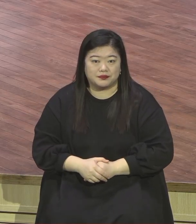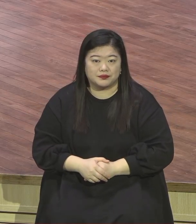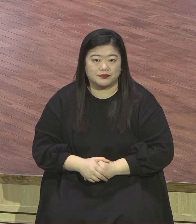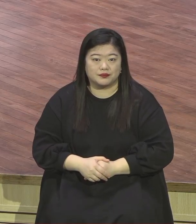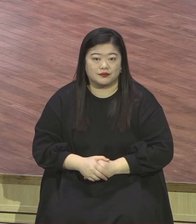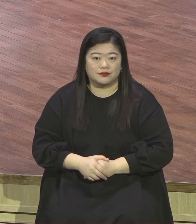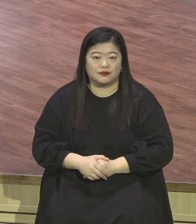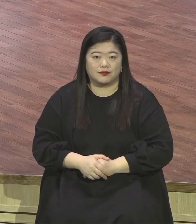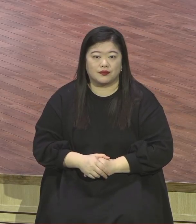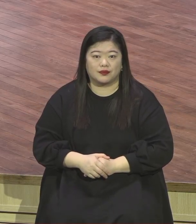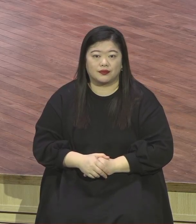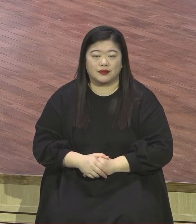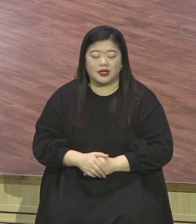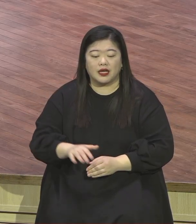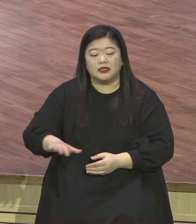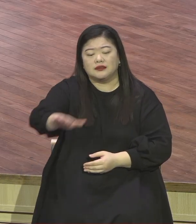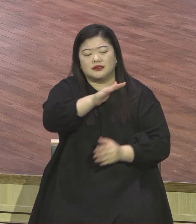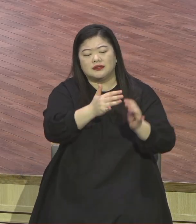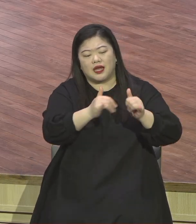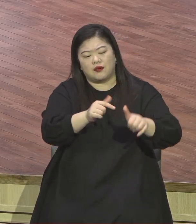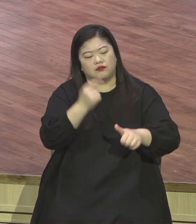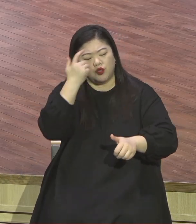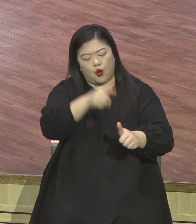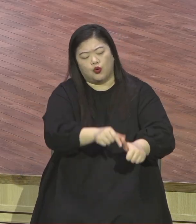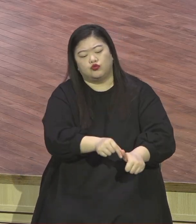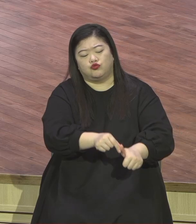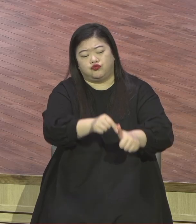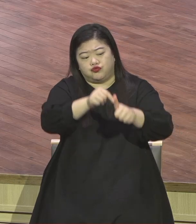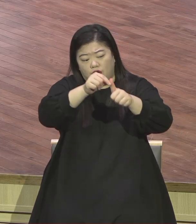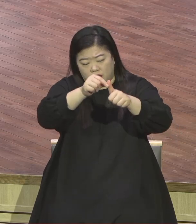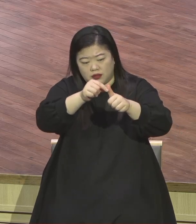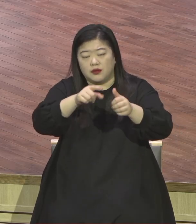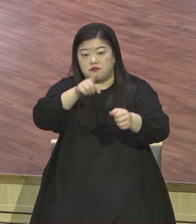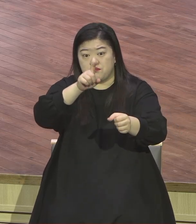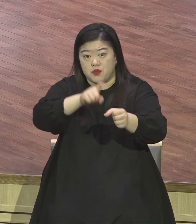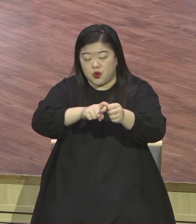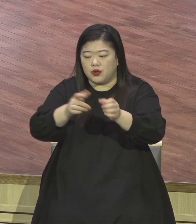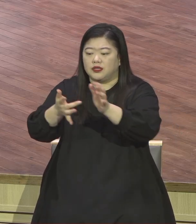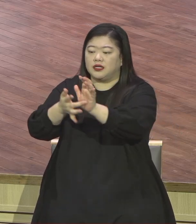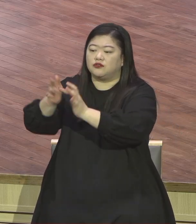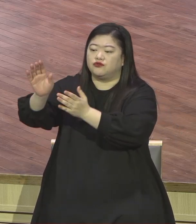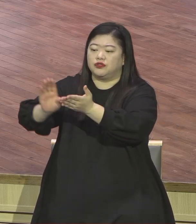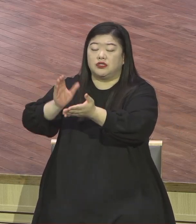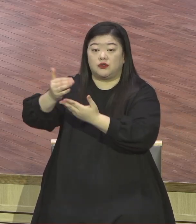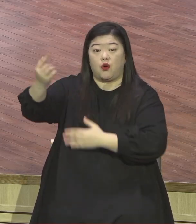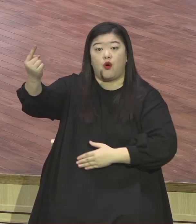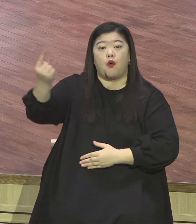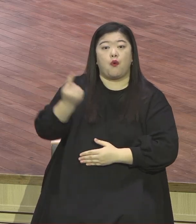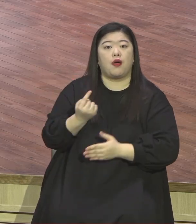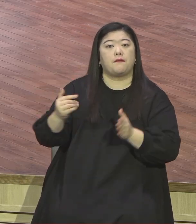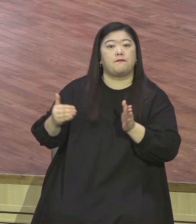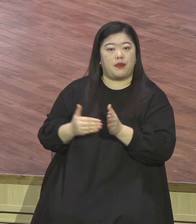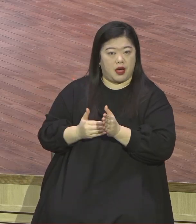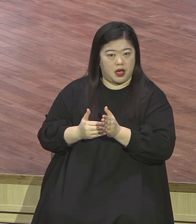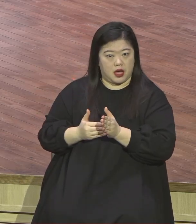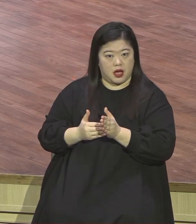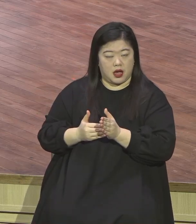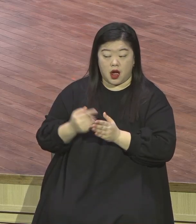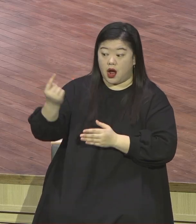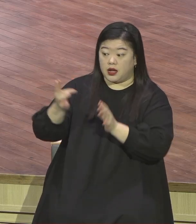예수 그리스도의 초림 예수 그리스도의 십자가의 대속과 부활 그리고 성천, 그리고 강림